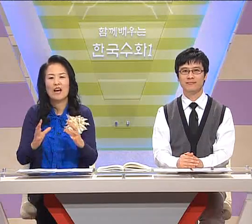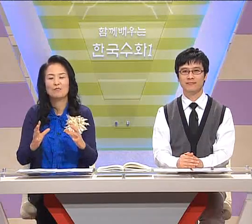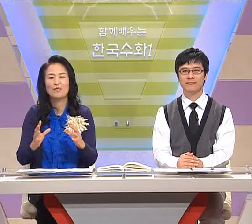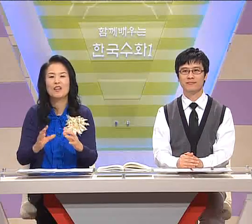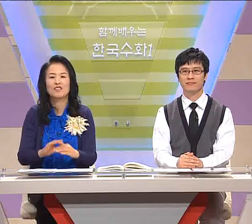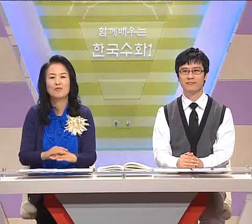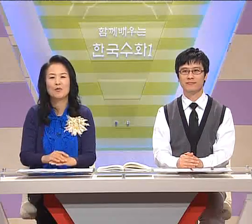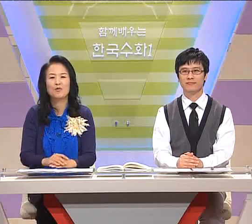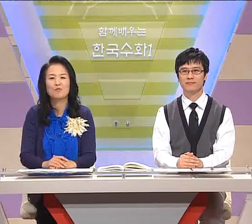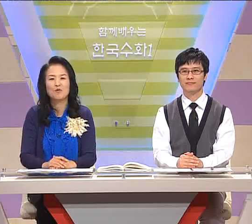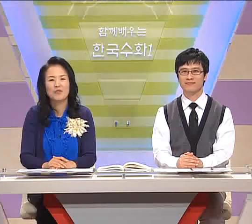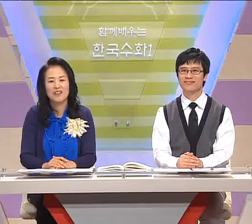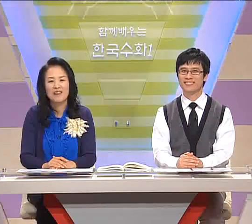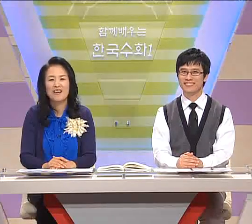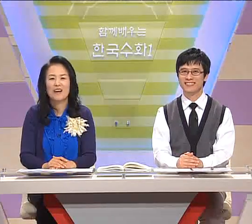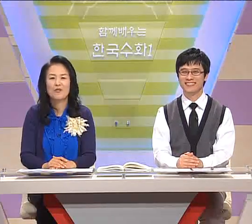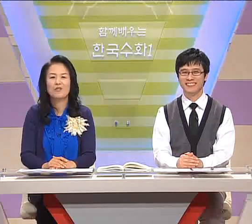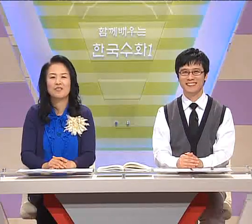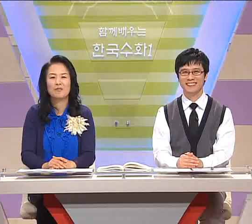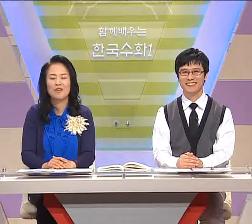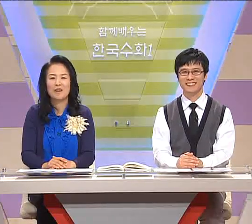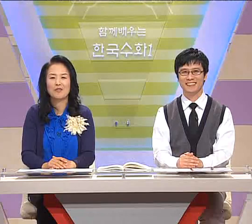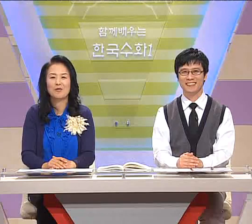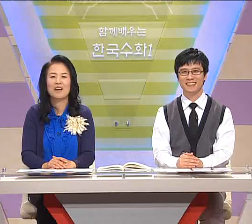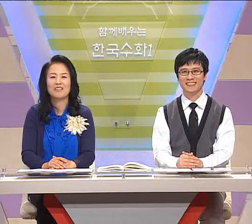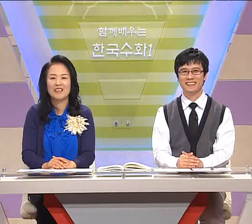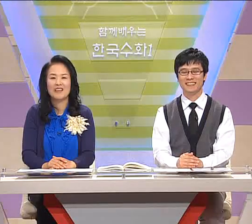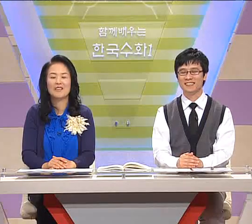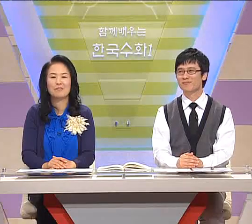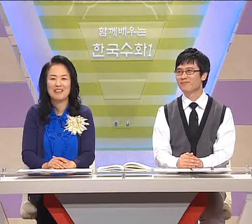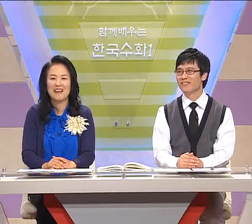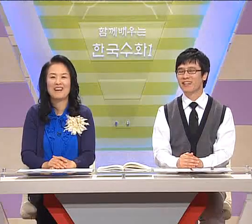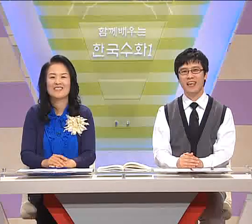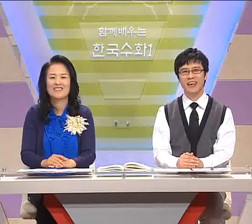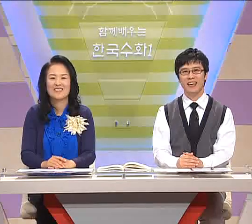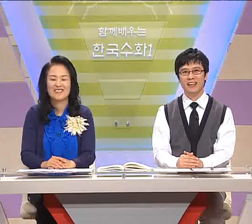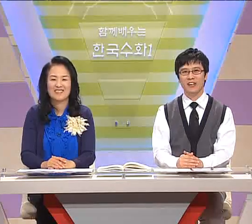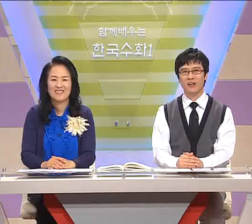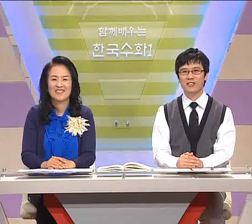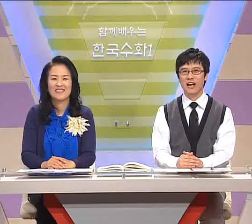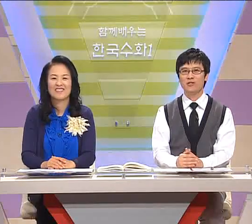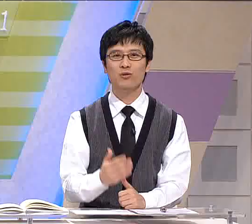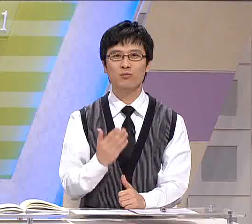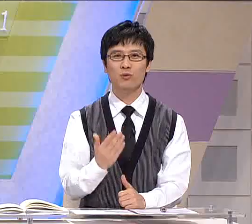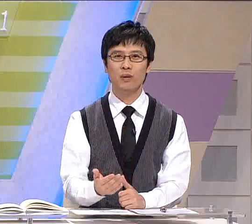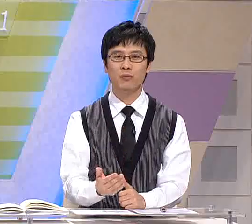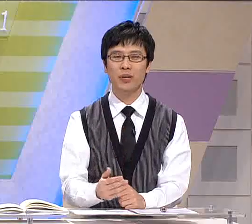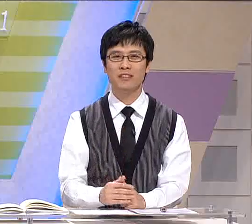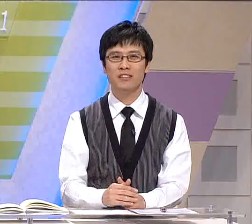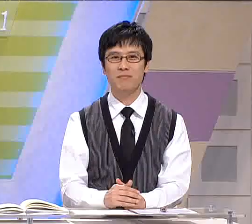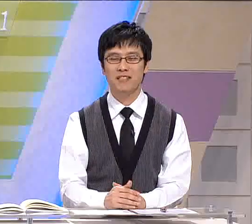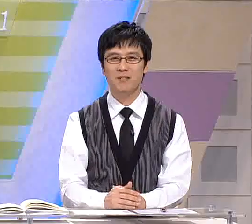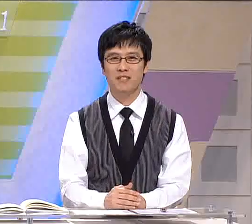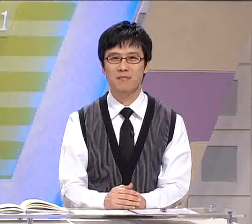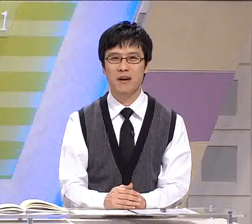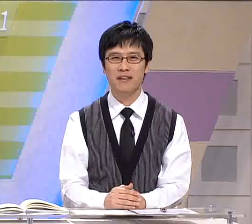각 분야에 계신 모든 분들이 갖고 있었으면 얼마나 좋을까 하는 생각이 듭니다. 네 자주 프로그램 통해 드리는 말씀이지만